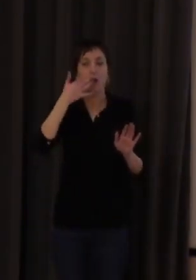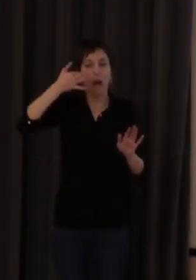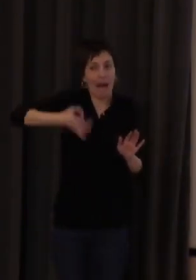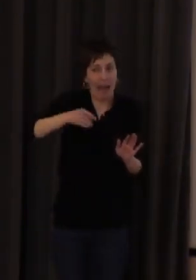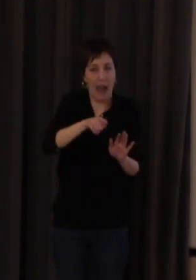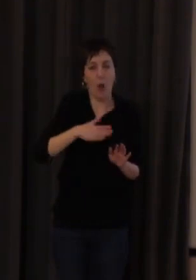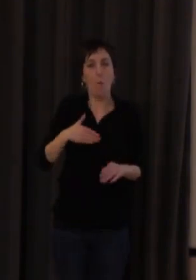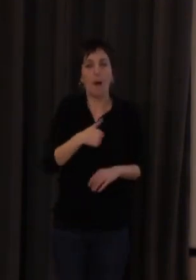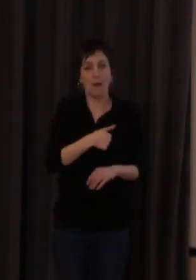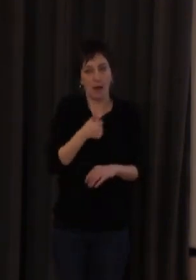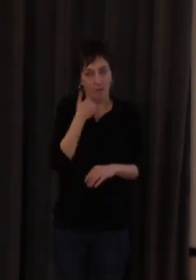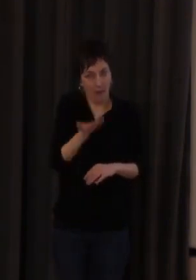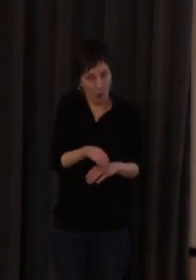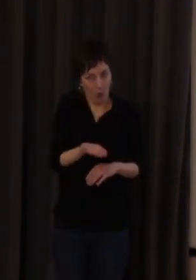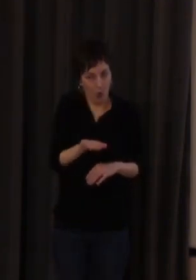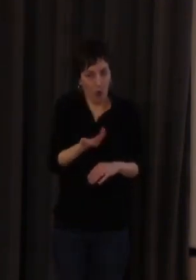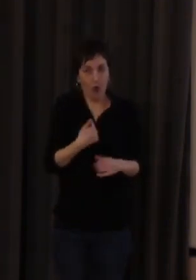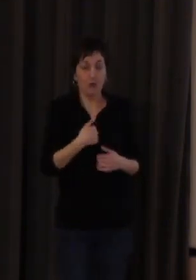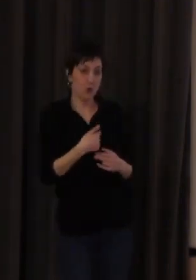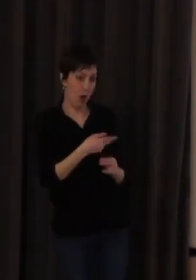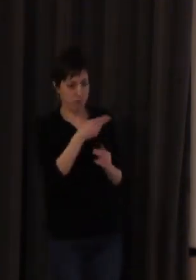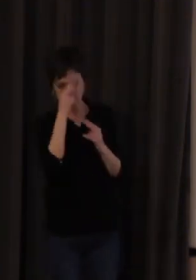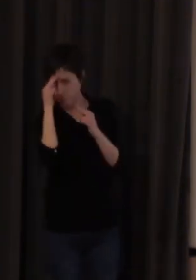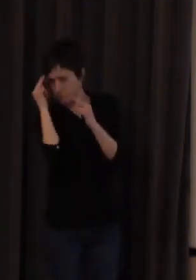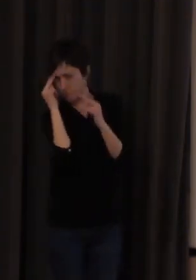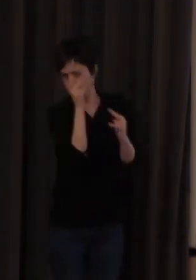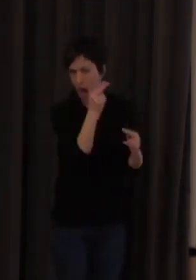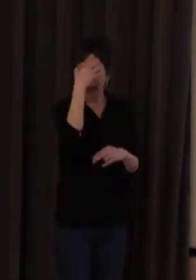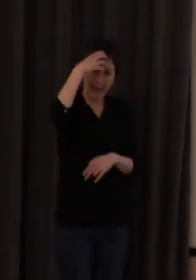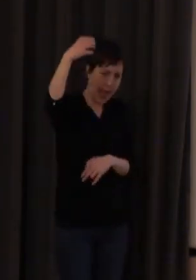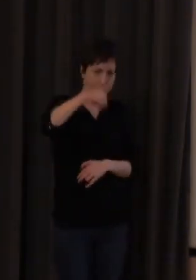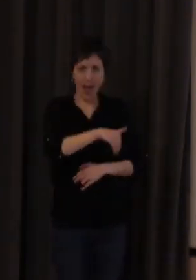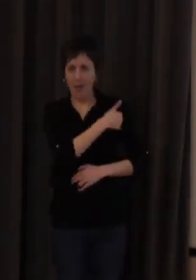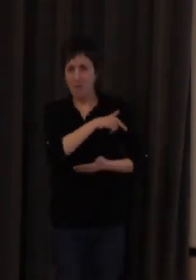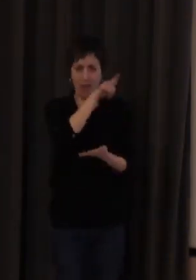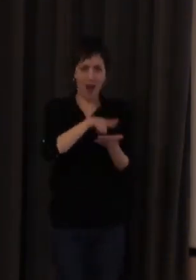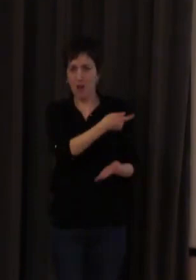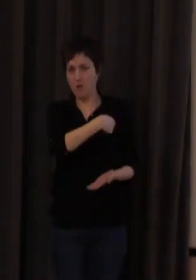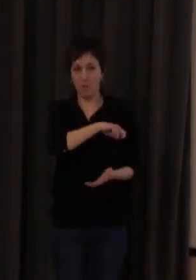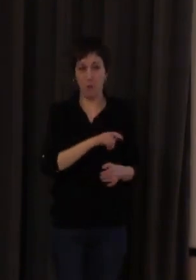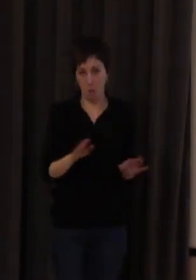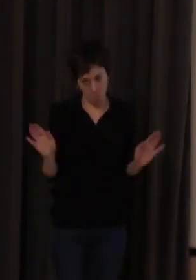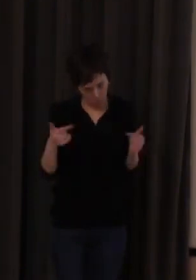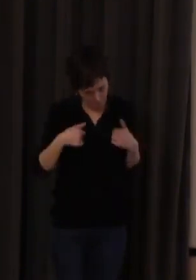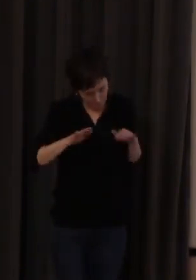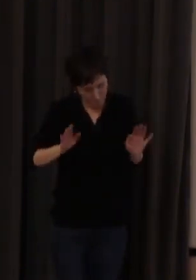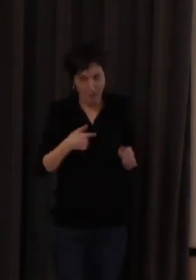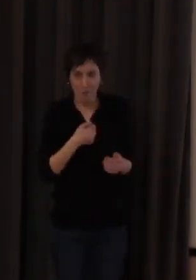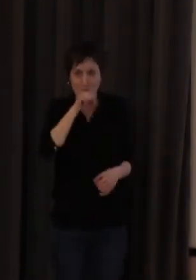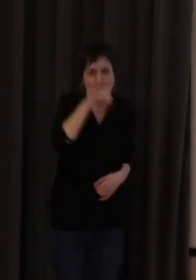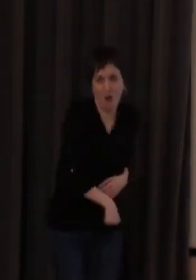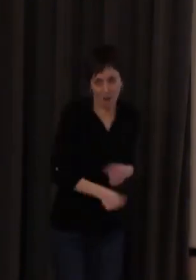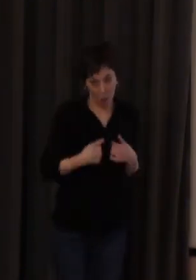especial idolatría a la realísima academia de la lengua española bueno está ahí es un mal que hay que padecer bueno